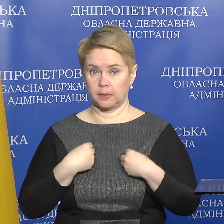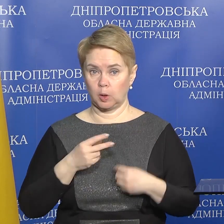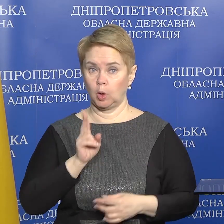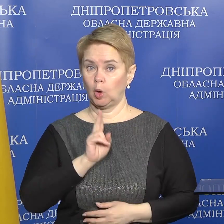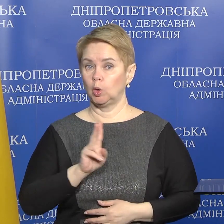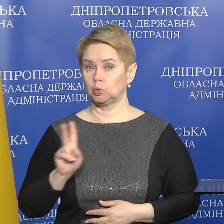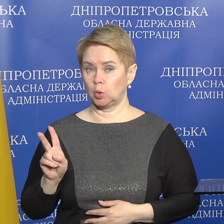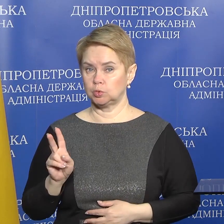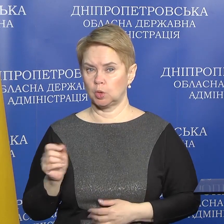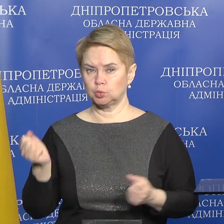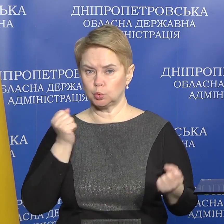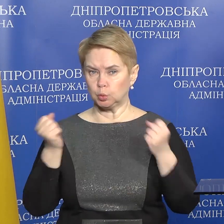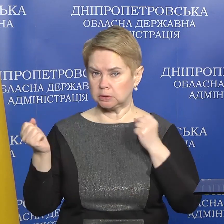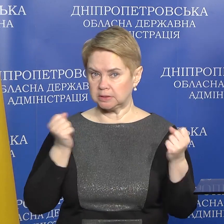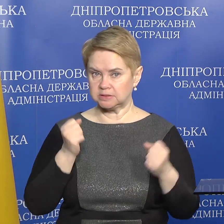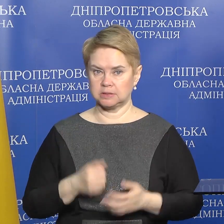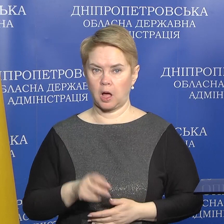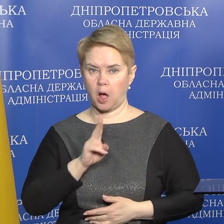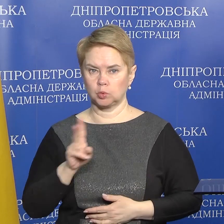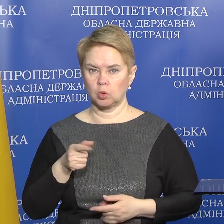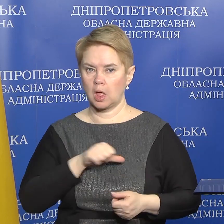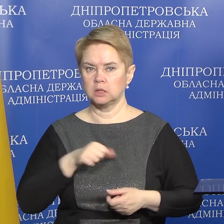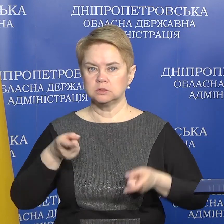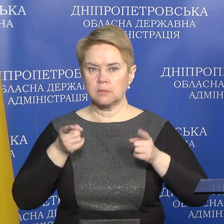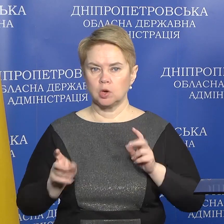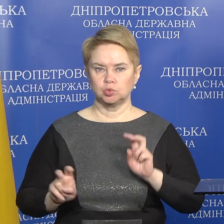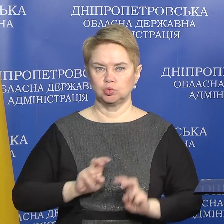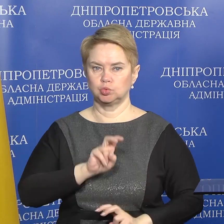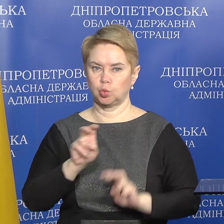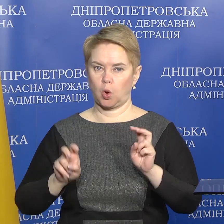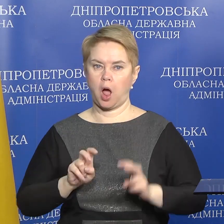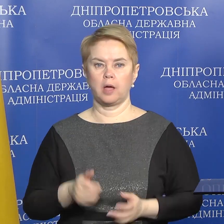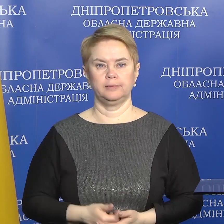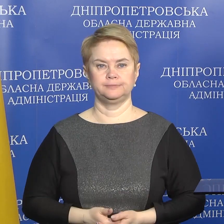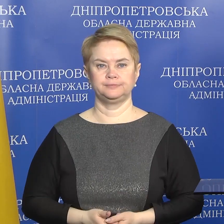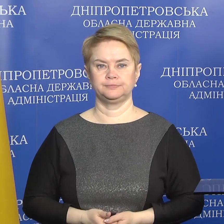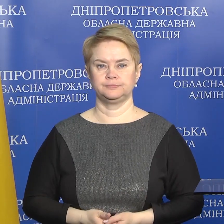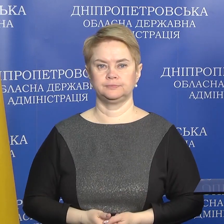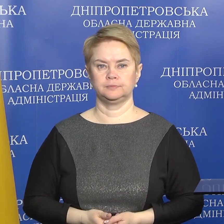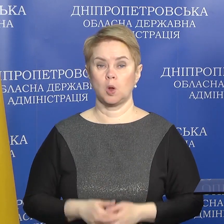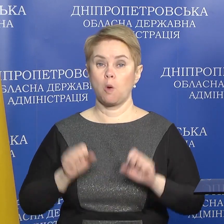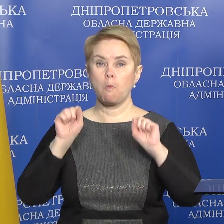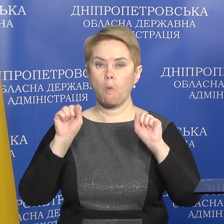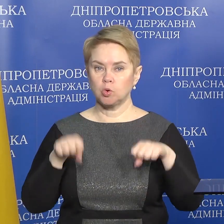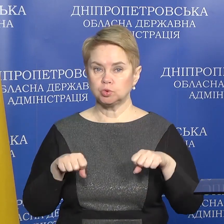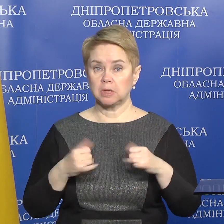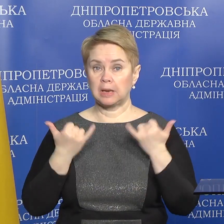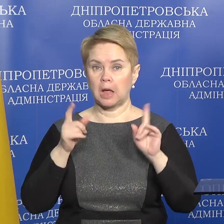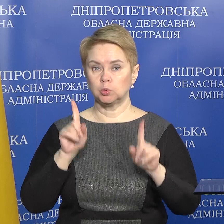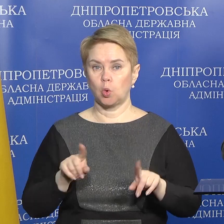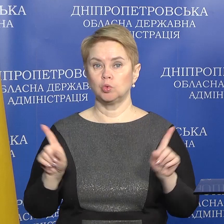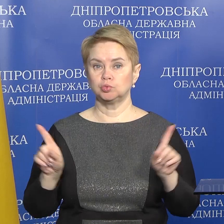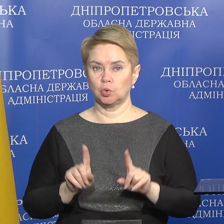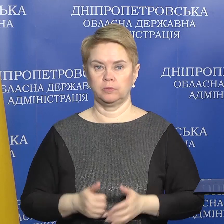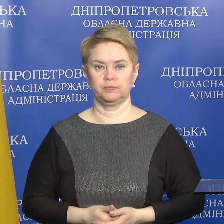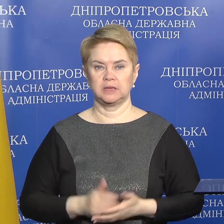хтось як суетиться, а хтось насправді шукає можливості задля того, щоб,